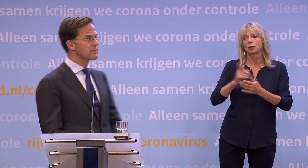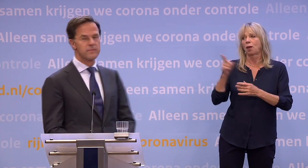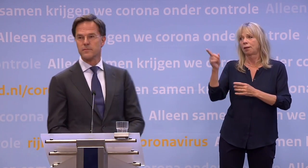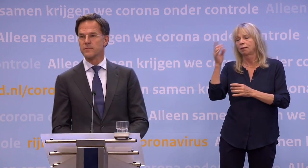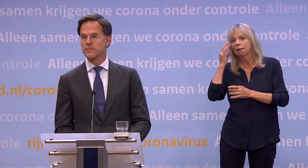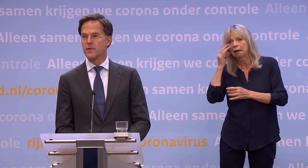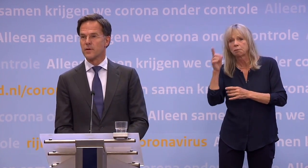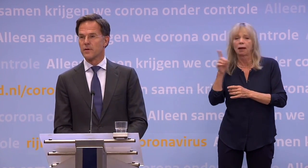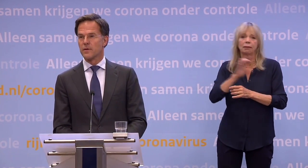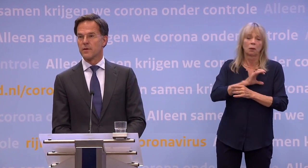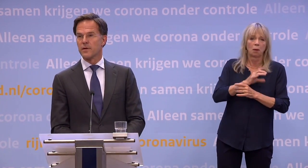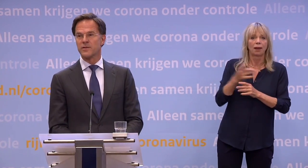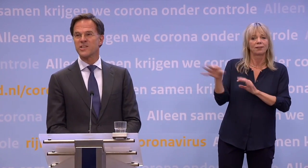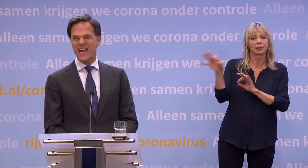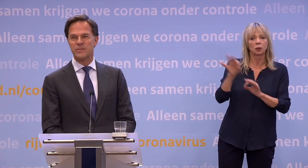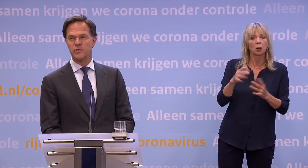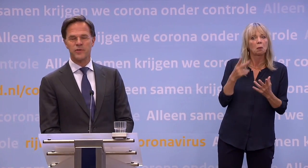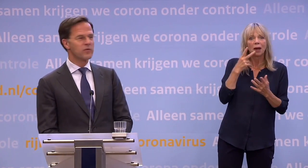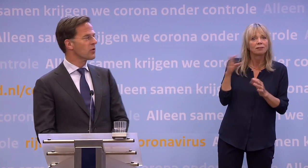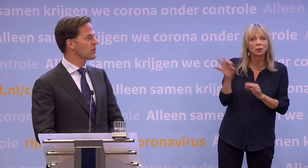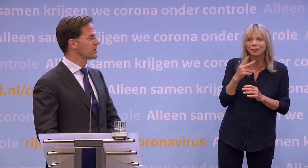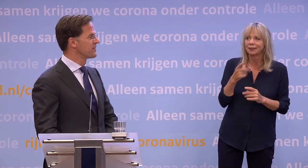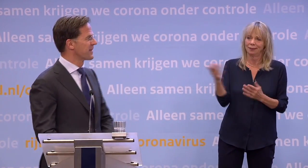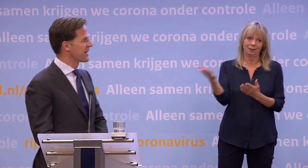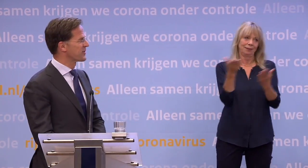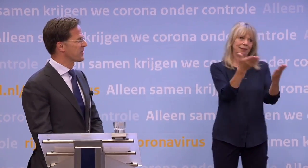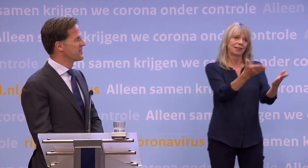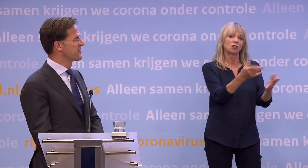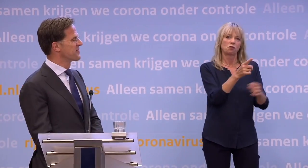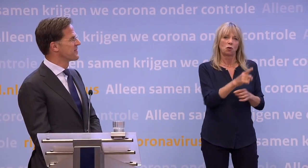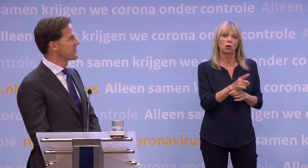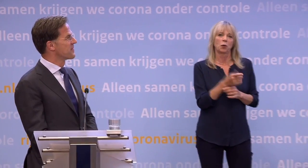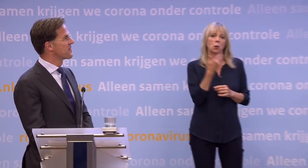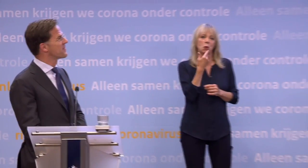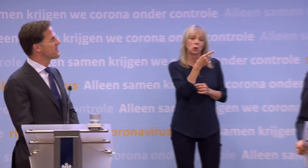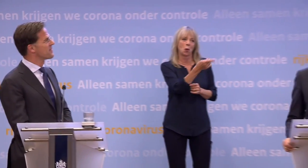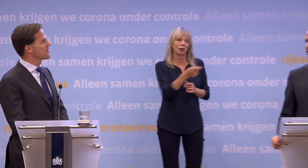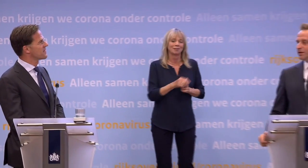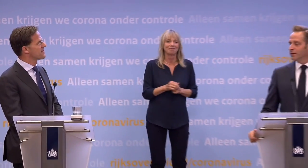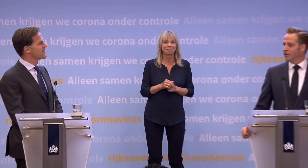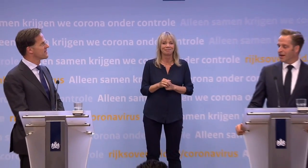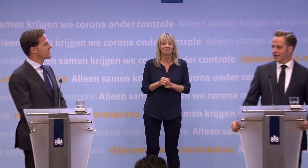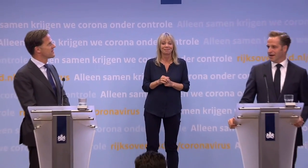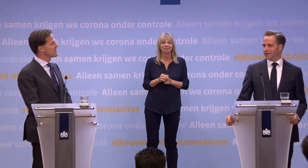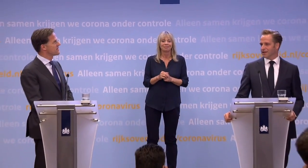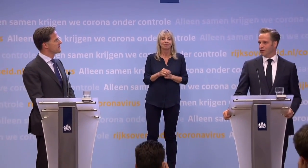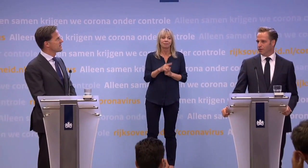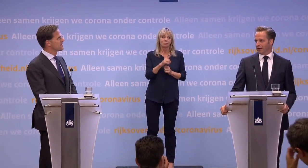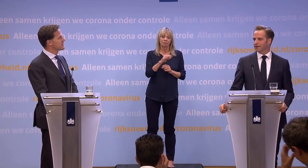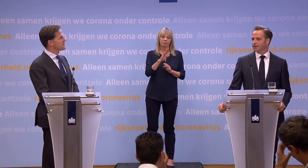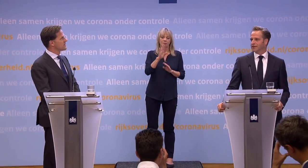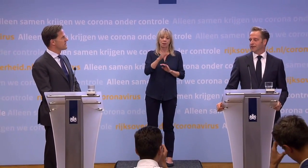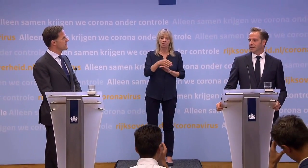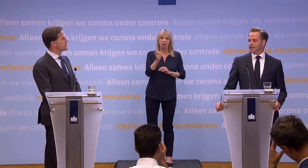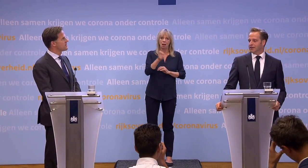Hoe staat het kabinet daarin? Gaan we ze terugzien? Dat is echt de portefeuille voor de jongen, gebarentolken. Nou ja, kijk, na die aanslag in